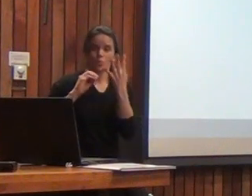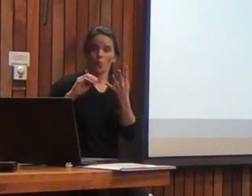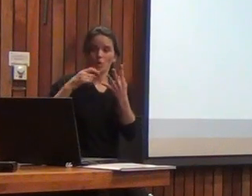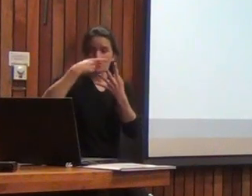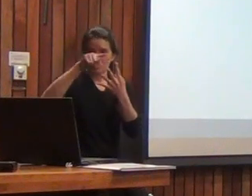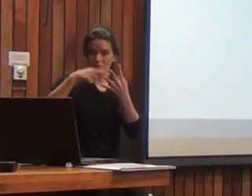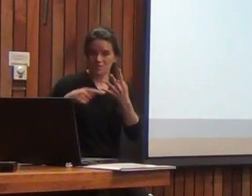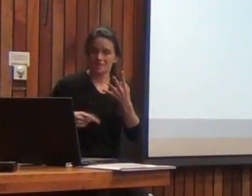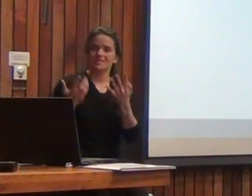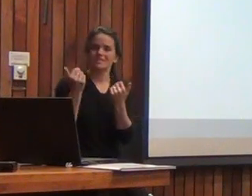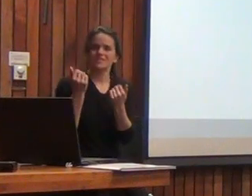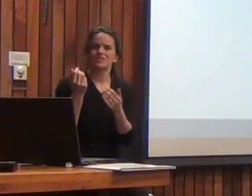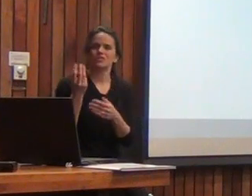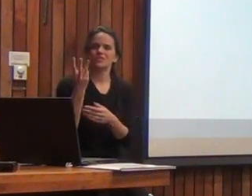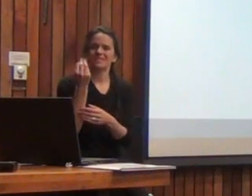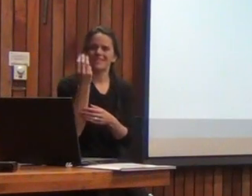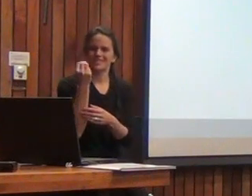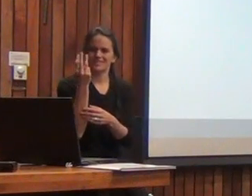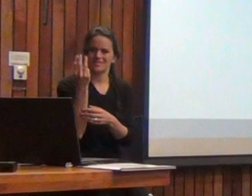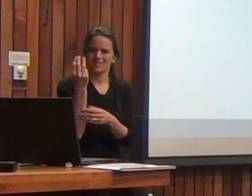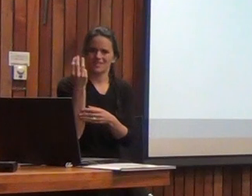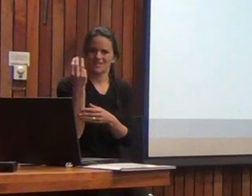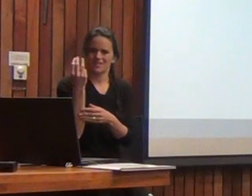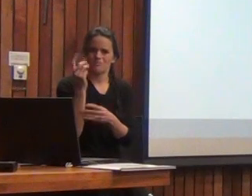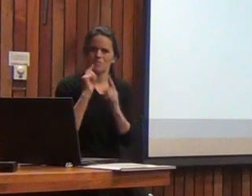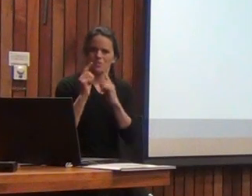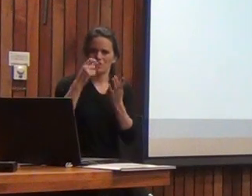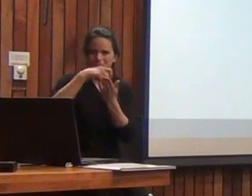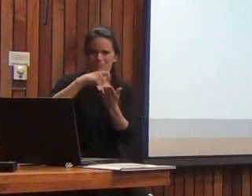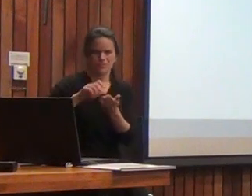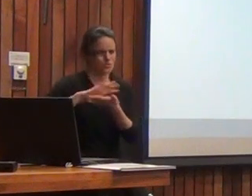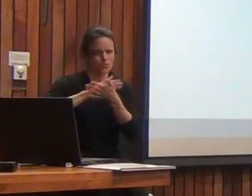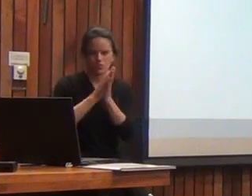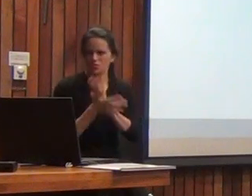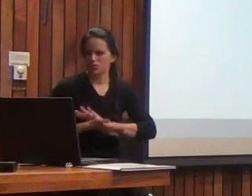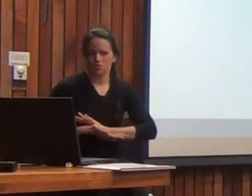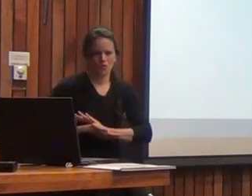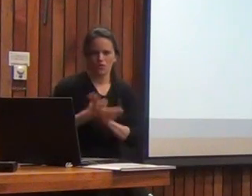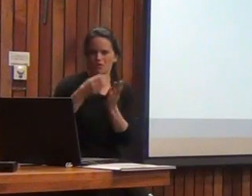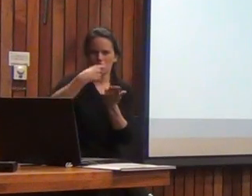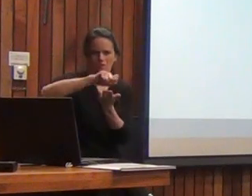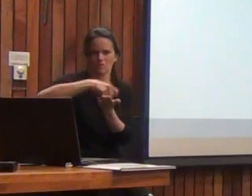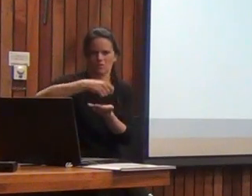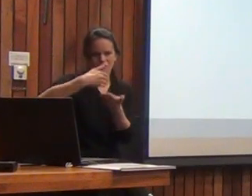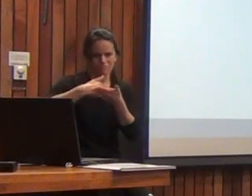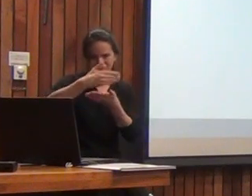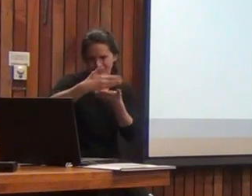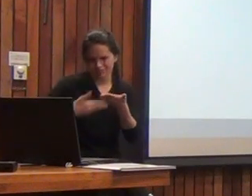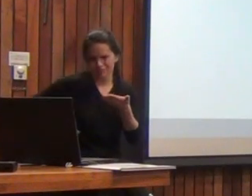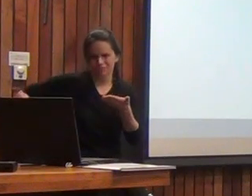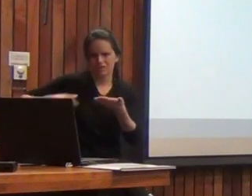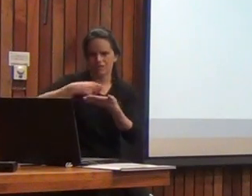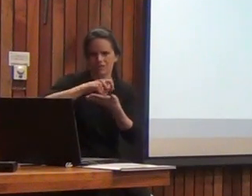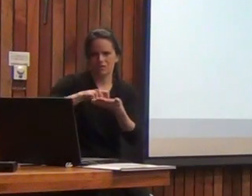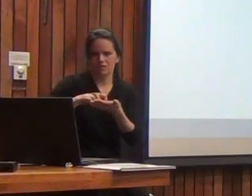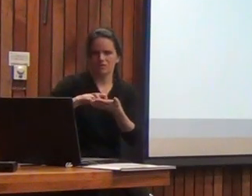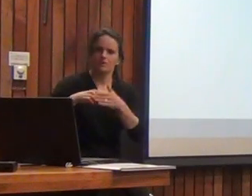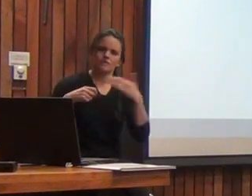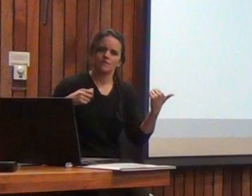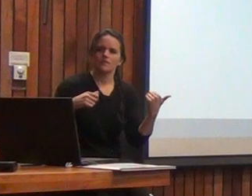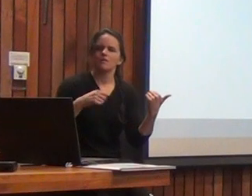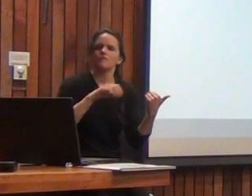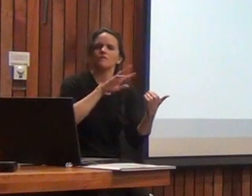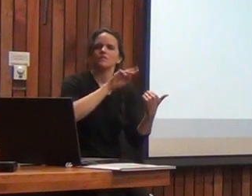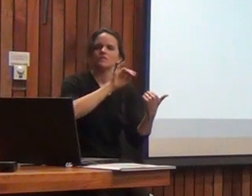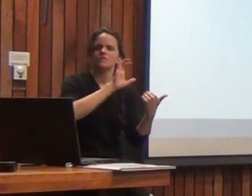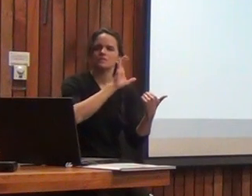subpruebas necesito de tres subpruebas necesito aplicar la batería completa en contraste en el BIS-5